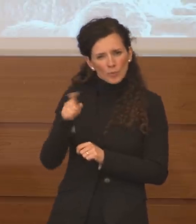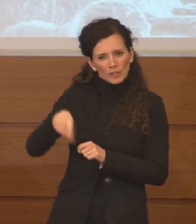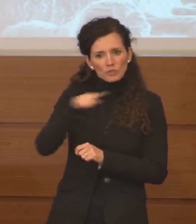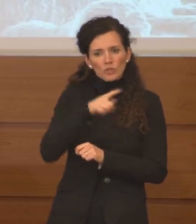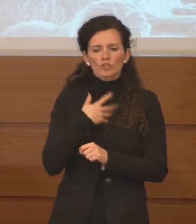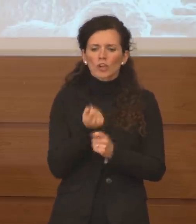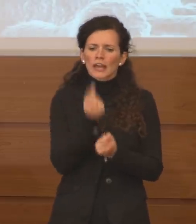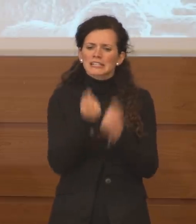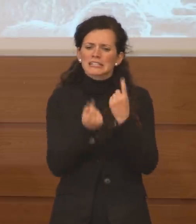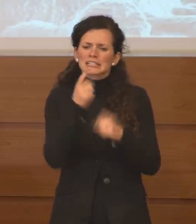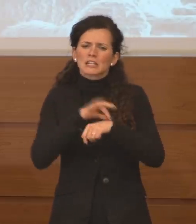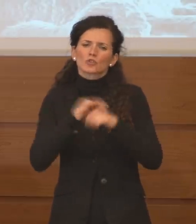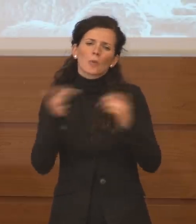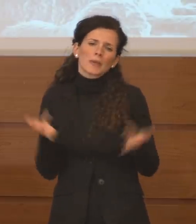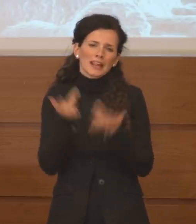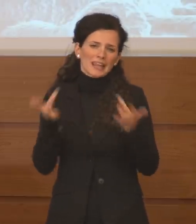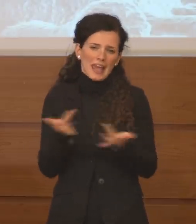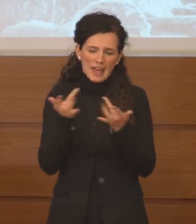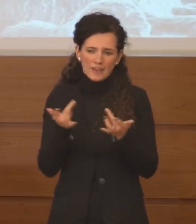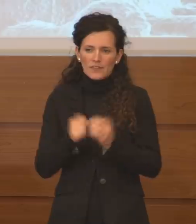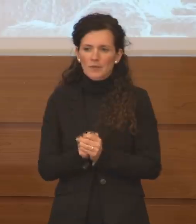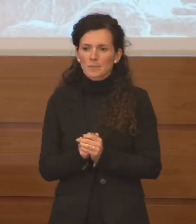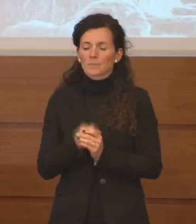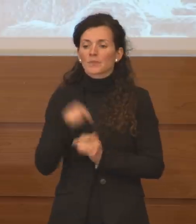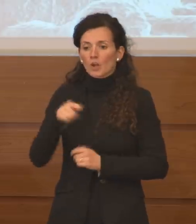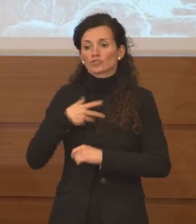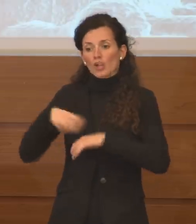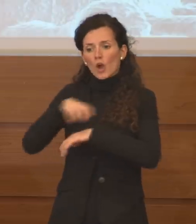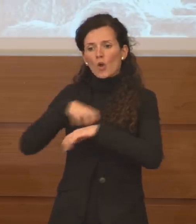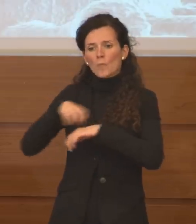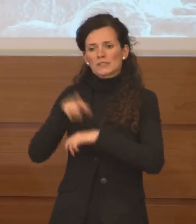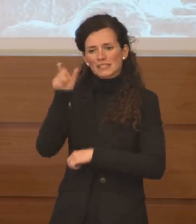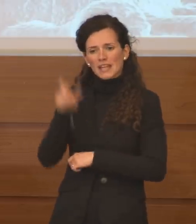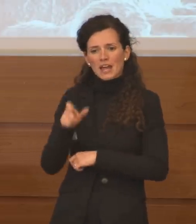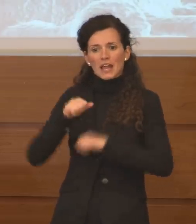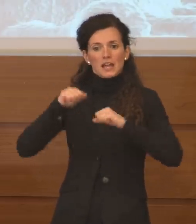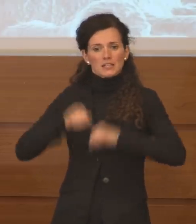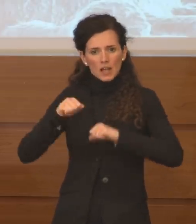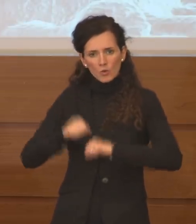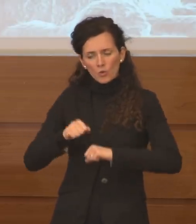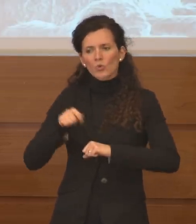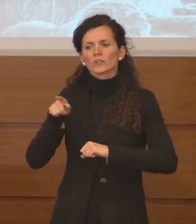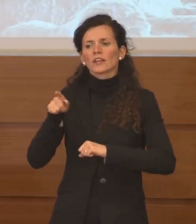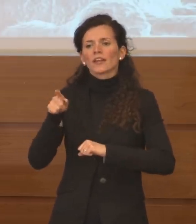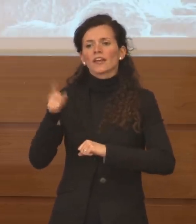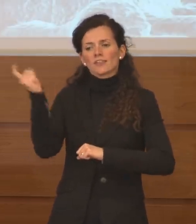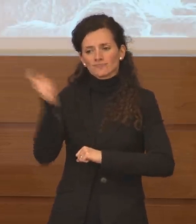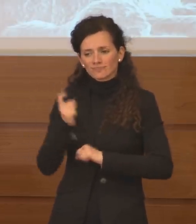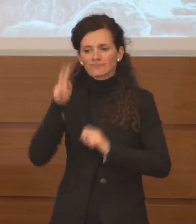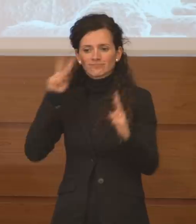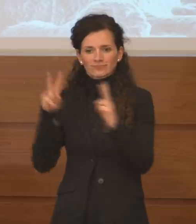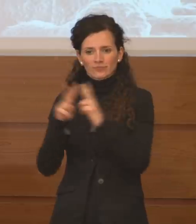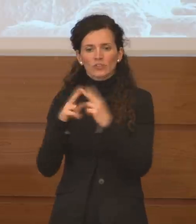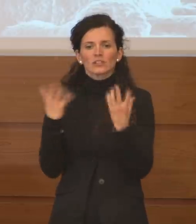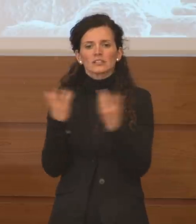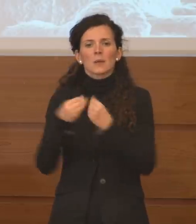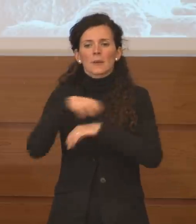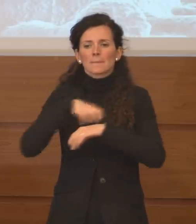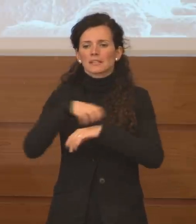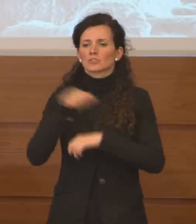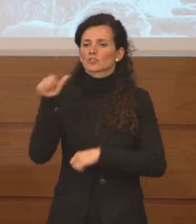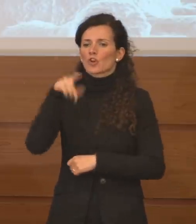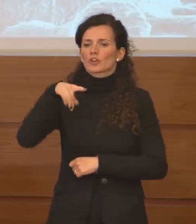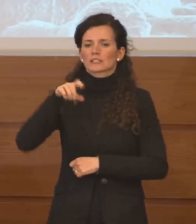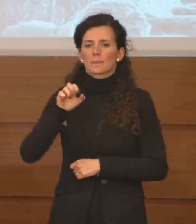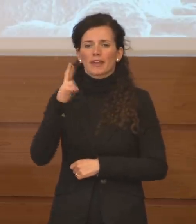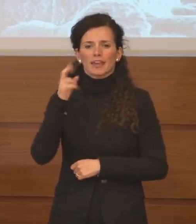Oggi come sapete c'è stato anche la Commissaria della Salute, ha avuto un incontro con il Ministro Speranza e qui voglio